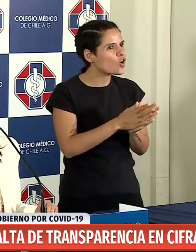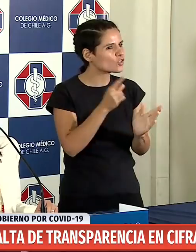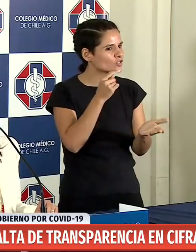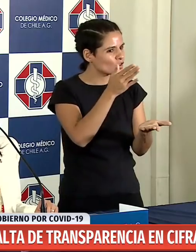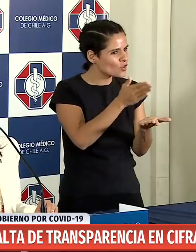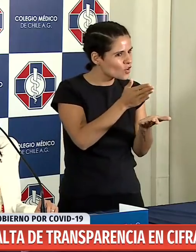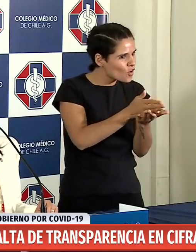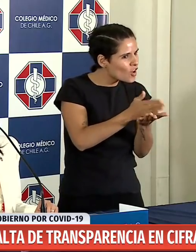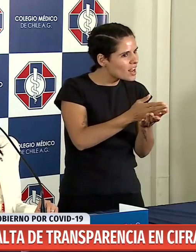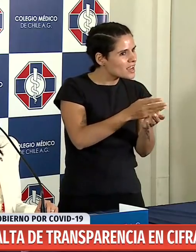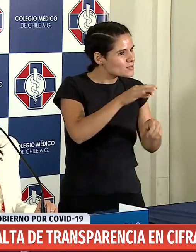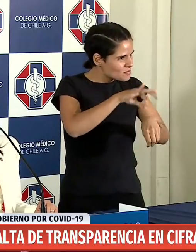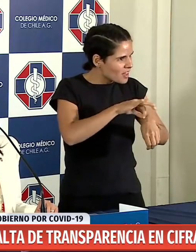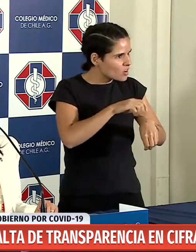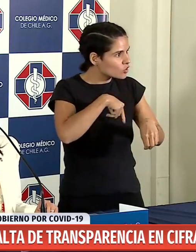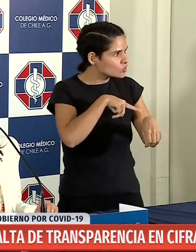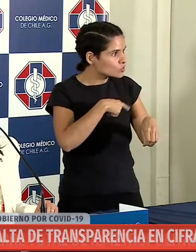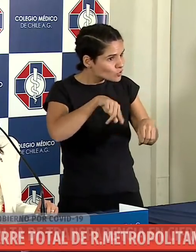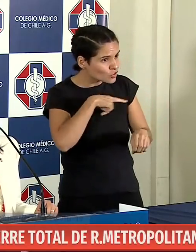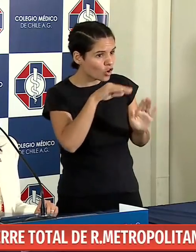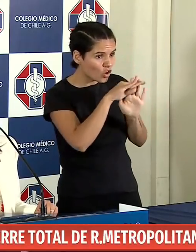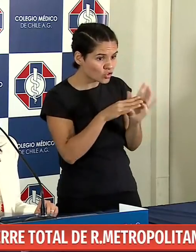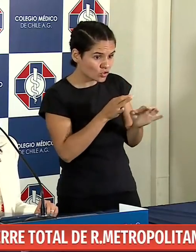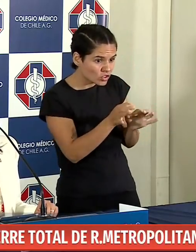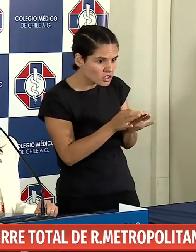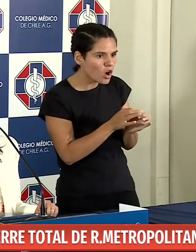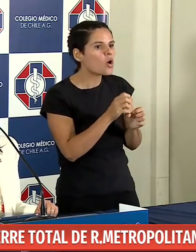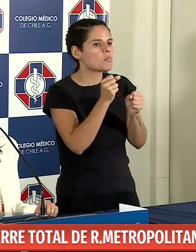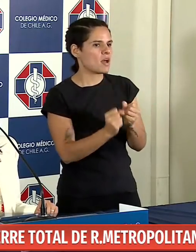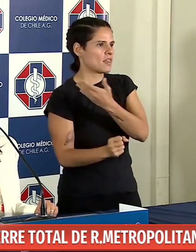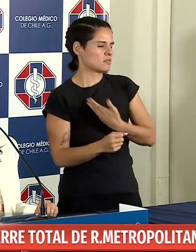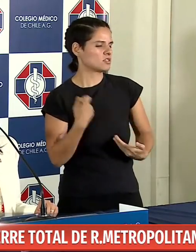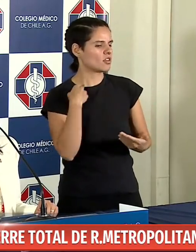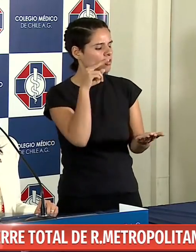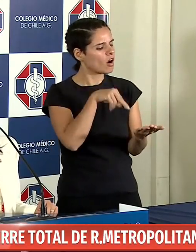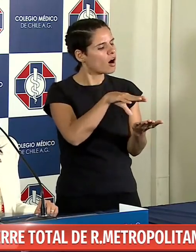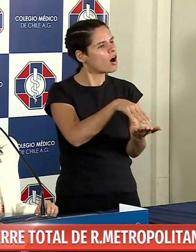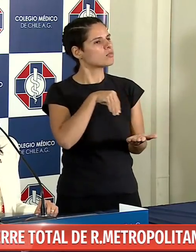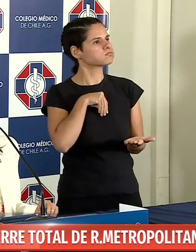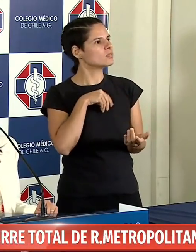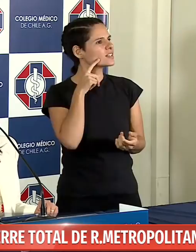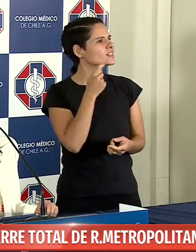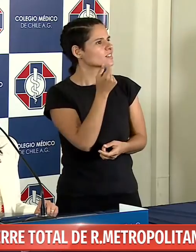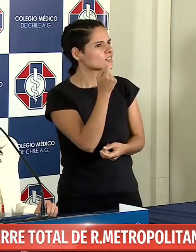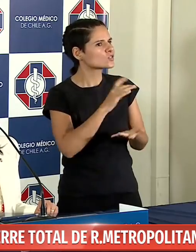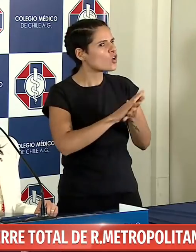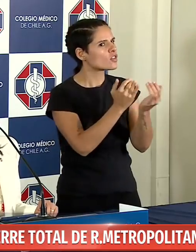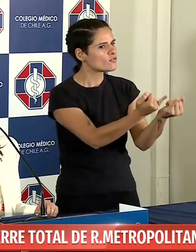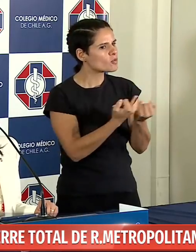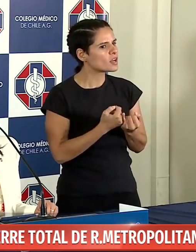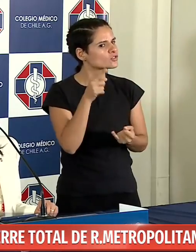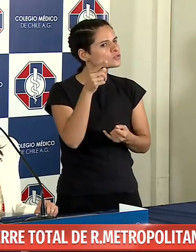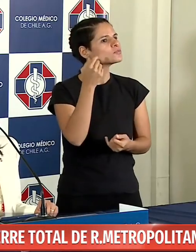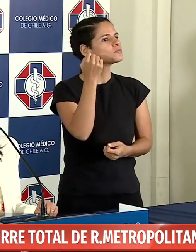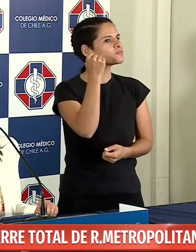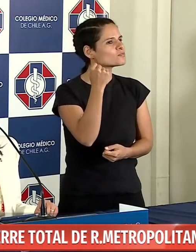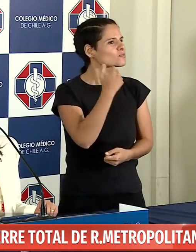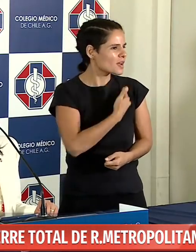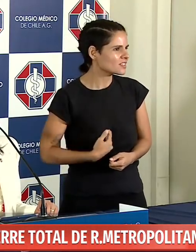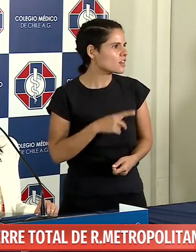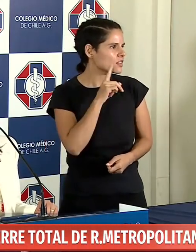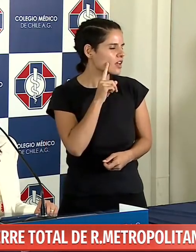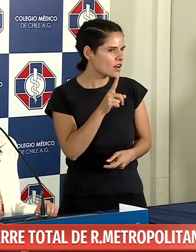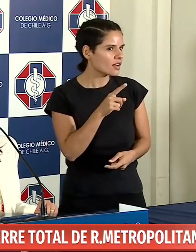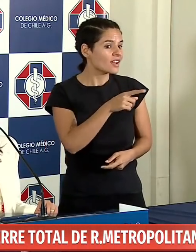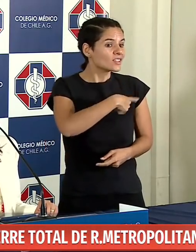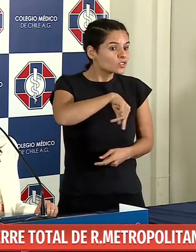del colegio médico y poder cotejar la información que él maneja y nosotros poder